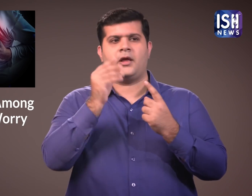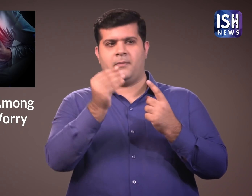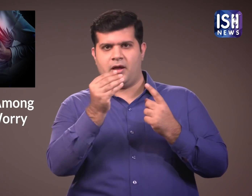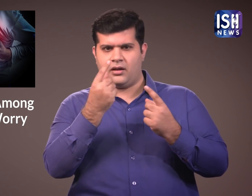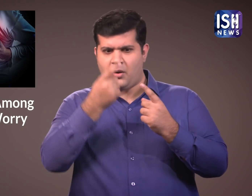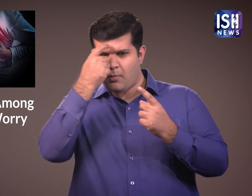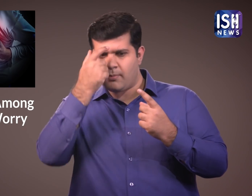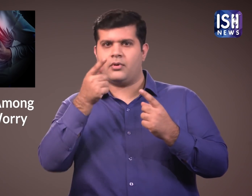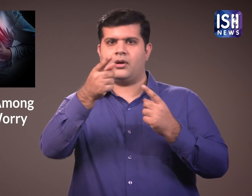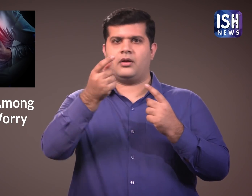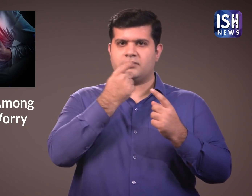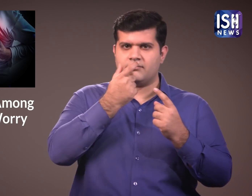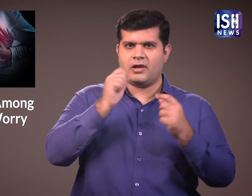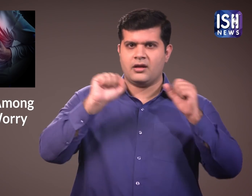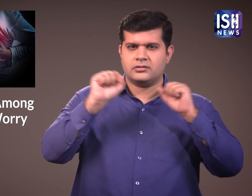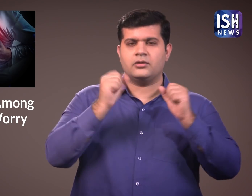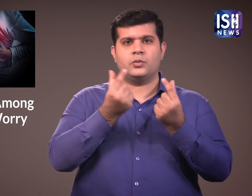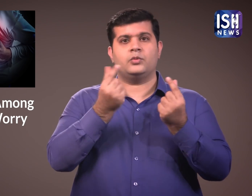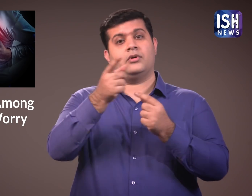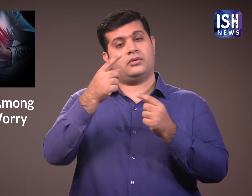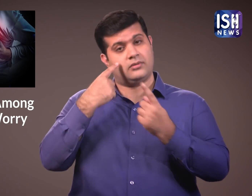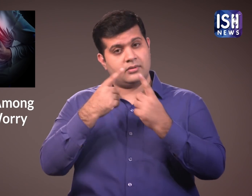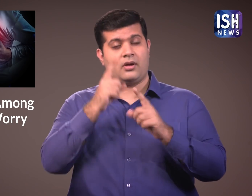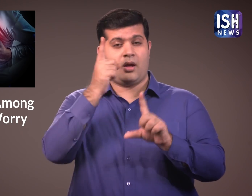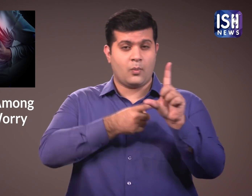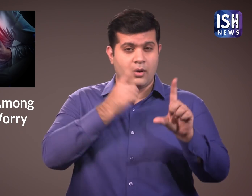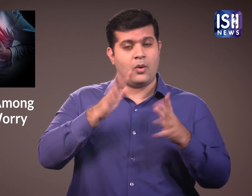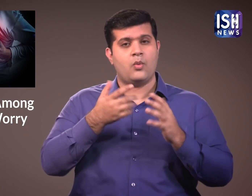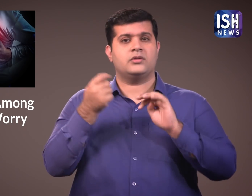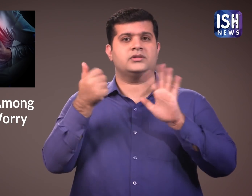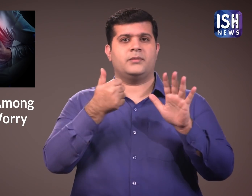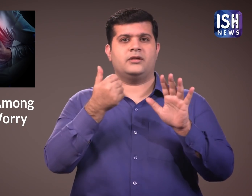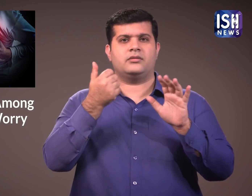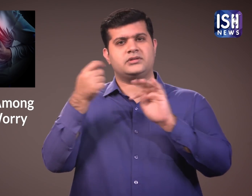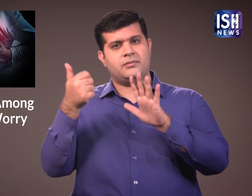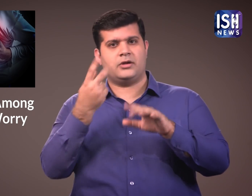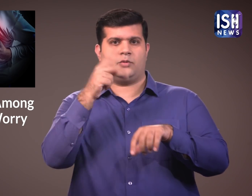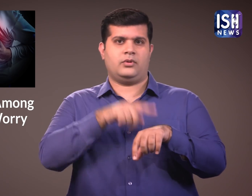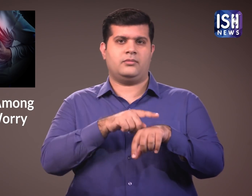नियमित परीक्षन किये जाने चाहिए ताकि डॉक्टर दवाय और व्यायाम लिख सके।